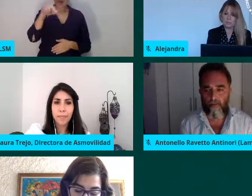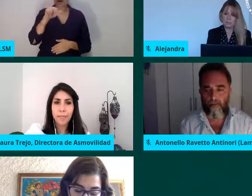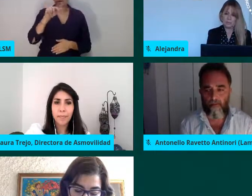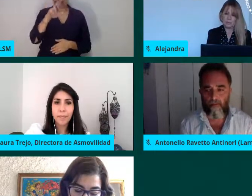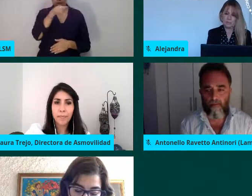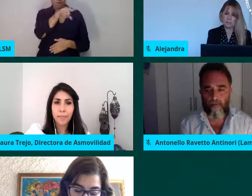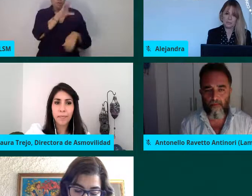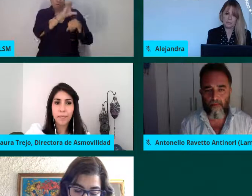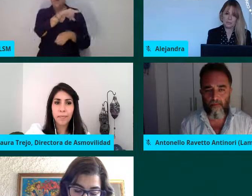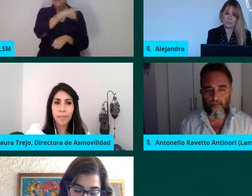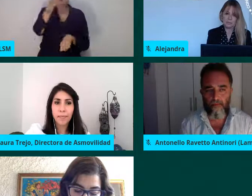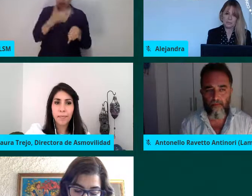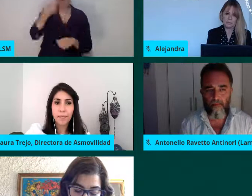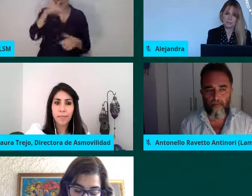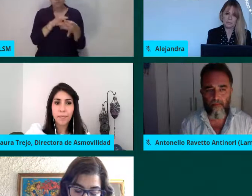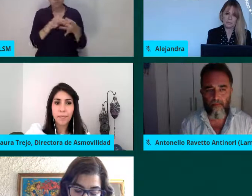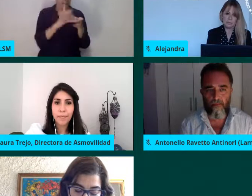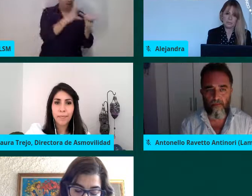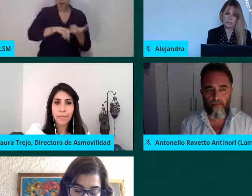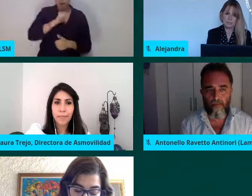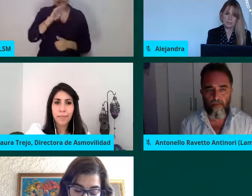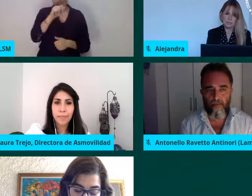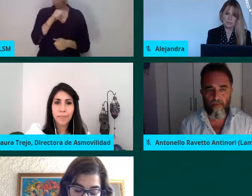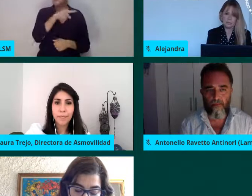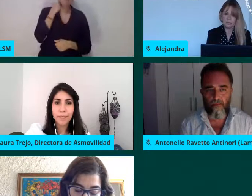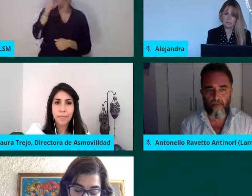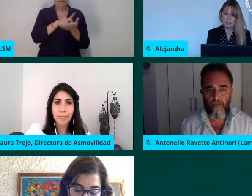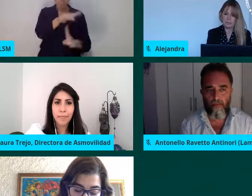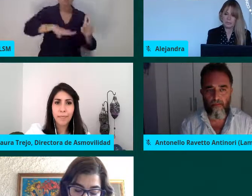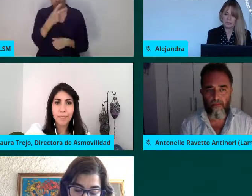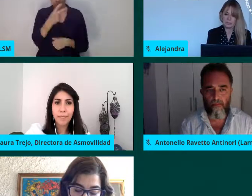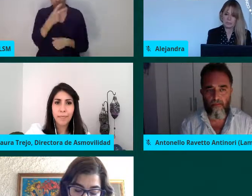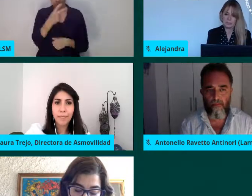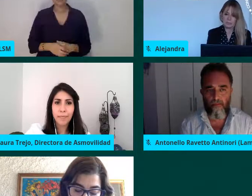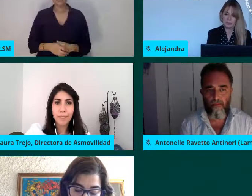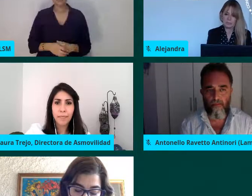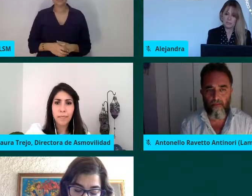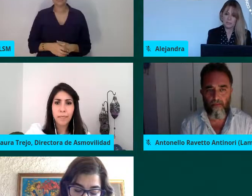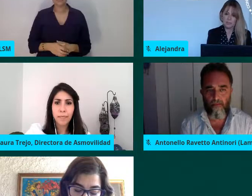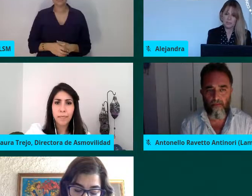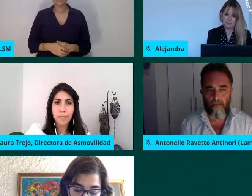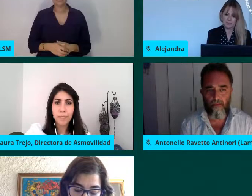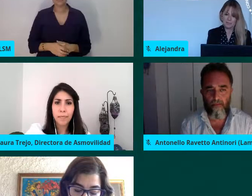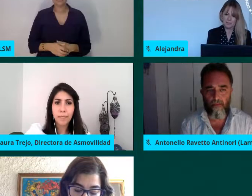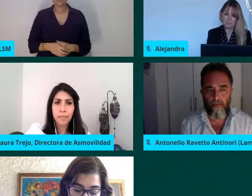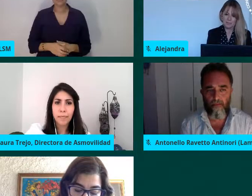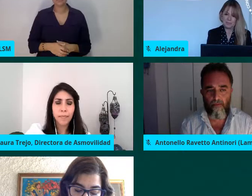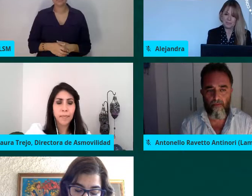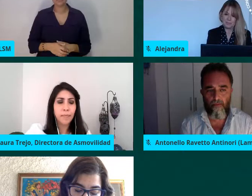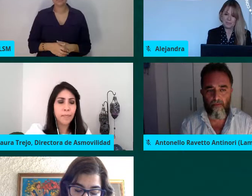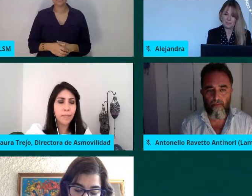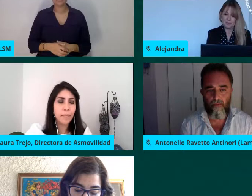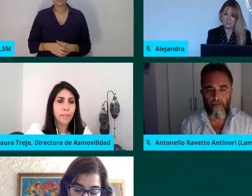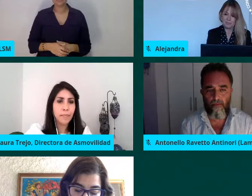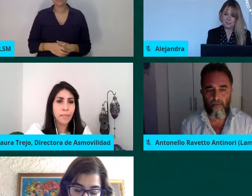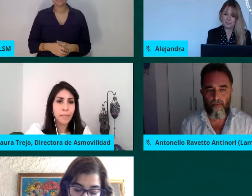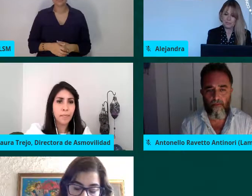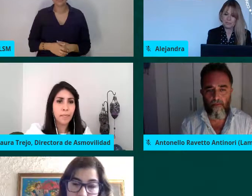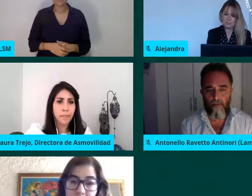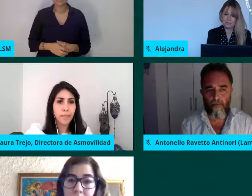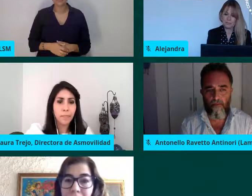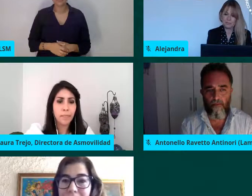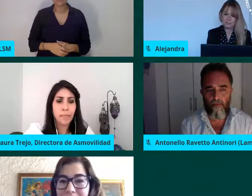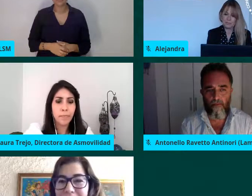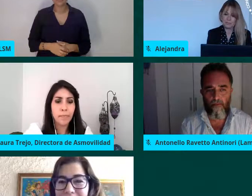Düsseldorf de Alemania. Como vemos, nos acompañan tres abogadas que nos ayudarán a mirar esta situación